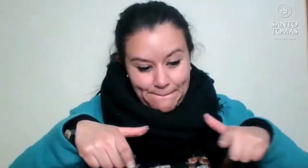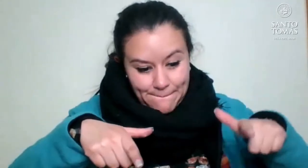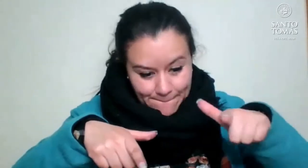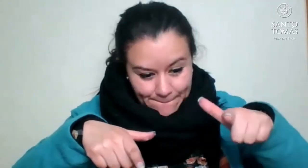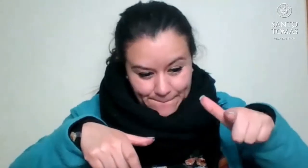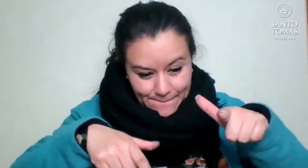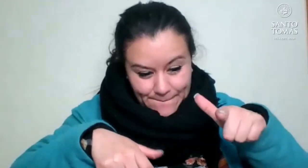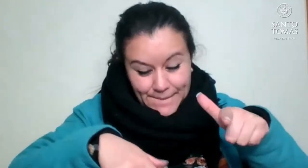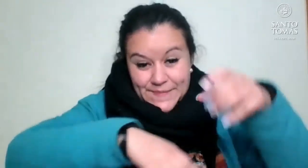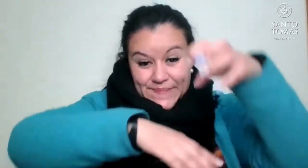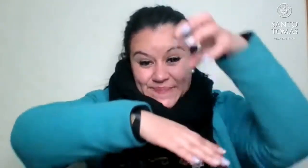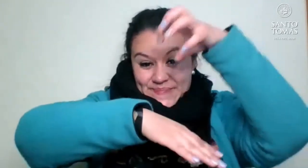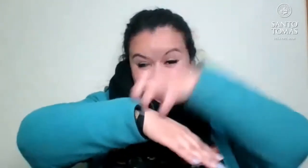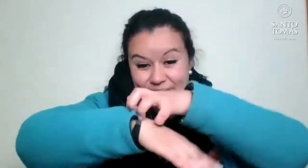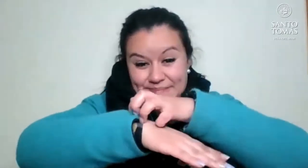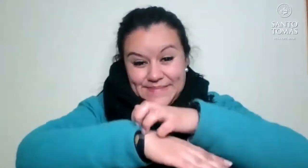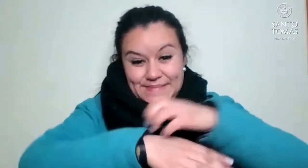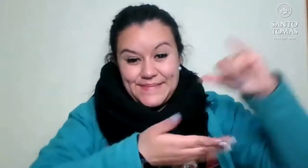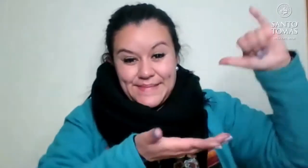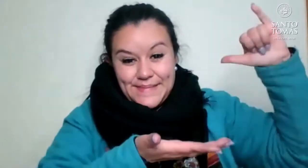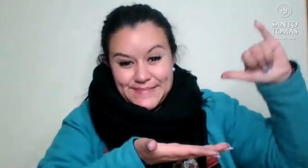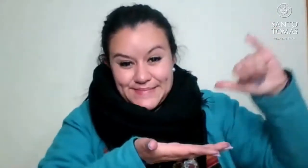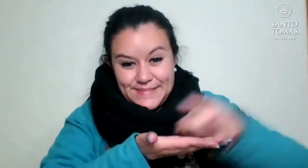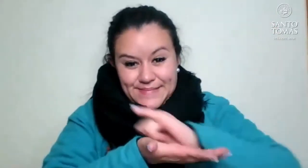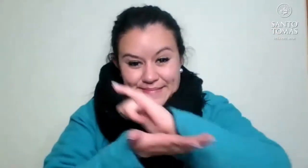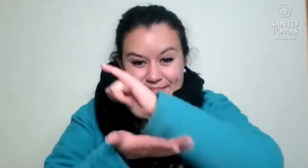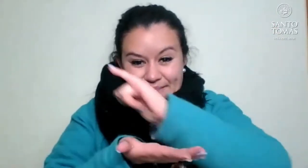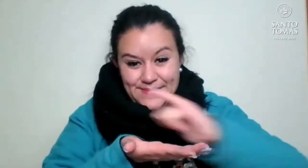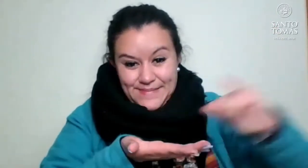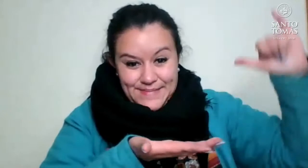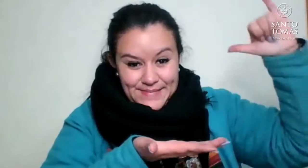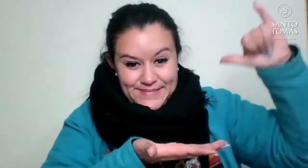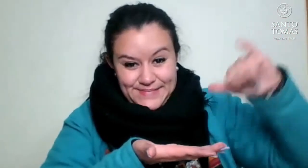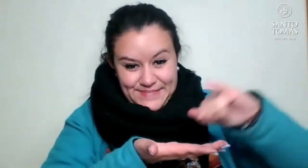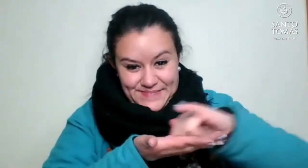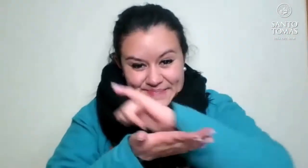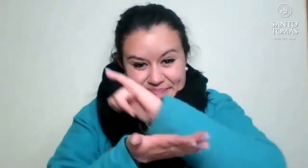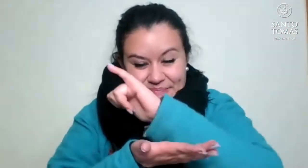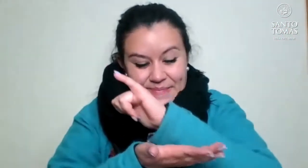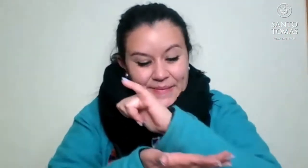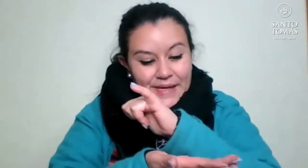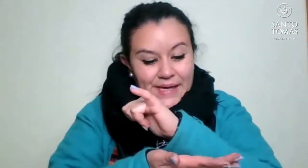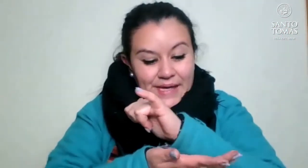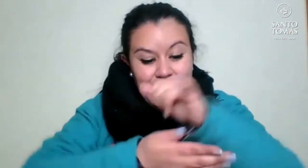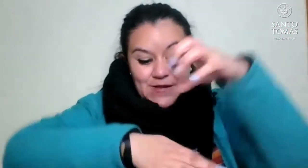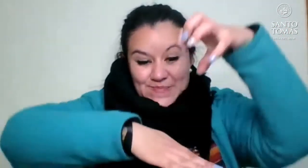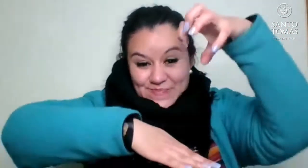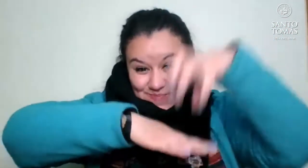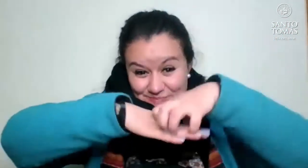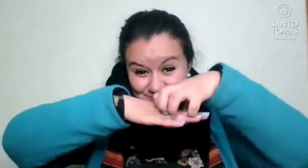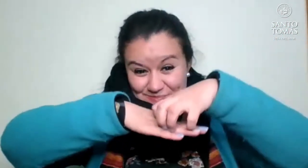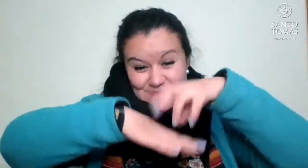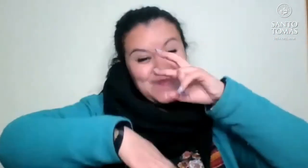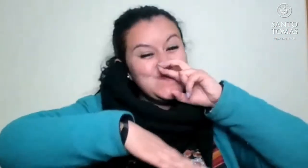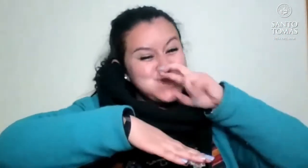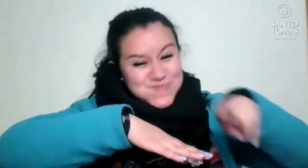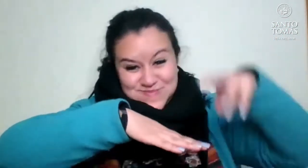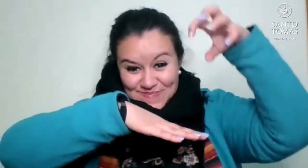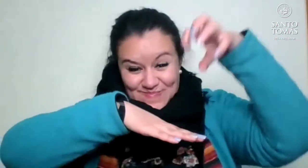encontrando hacia abajo, hacia el sur, y ya más hacia el sur, con la región de Aysén,